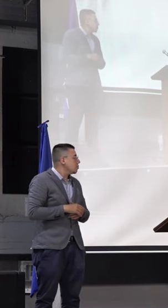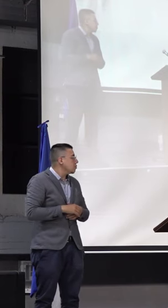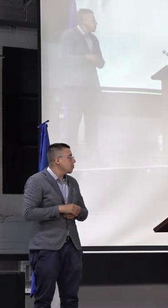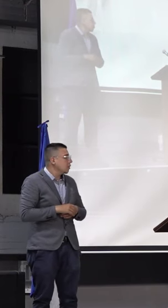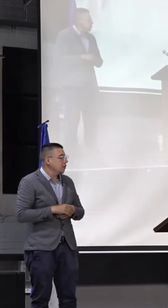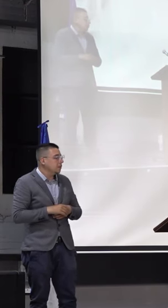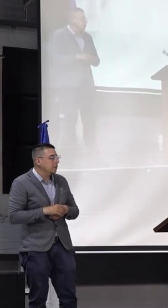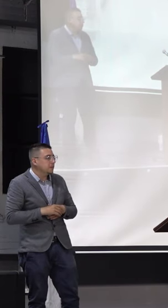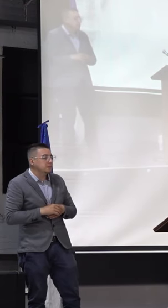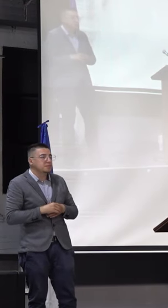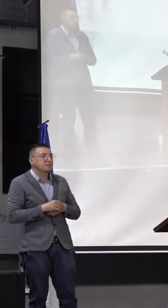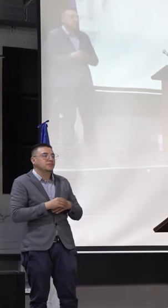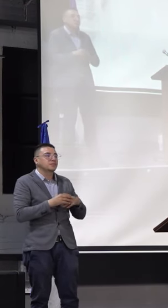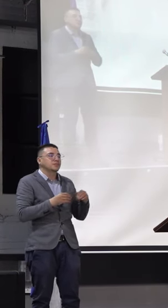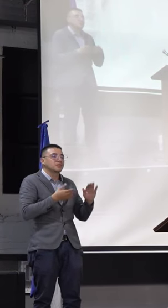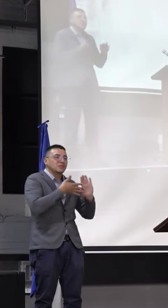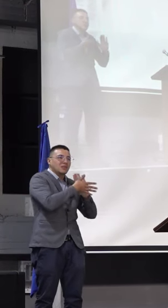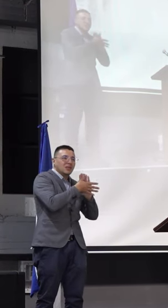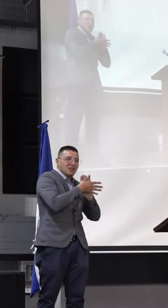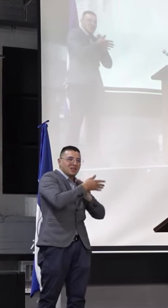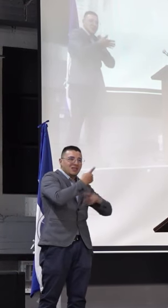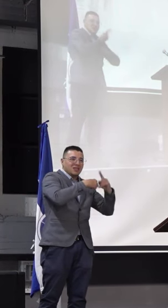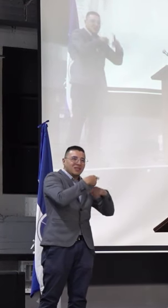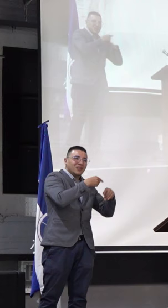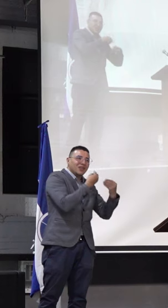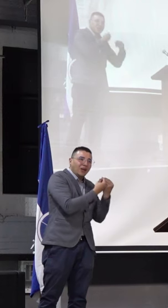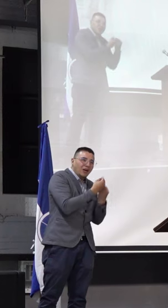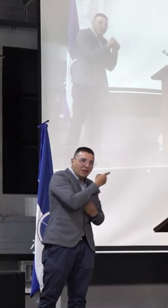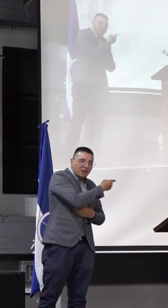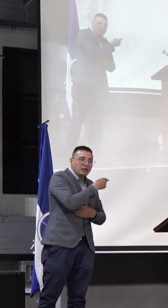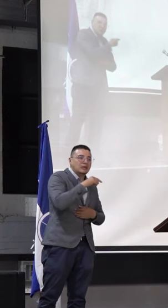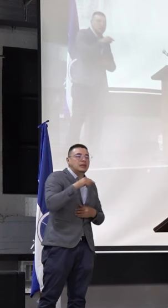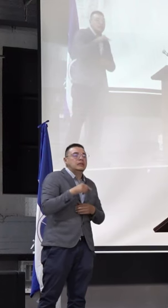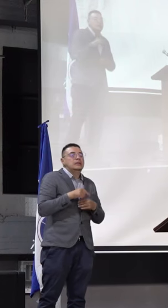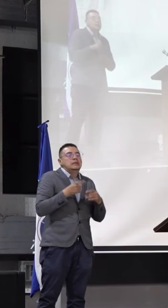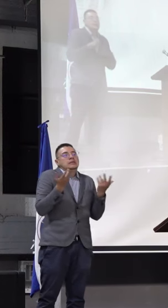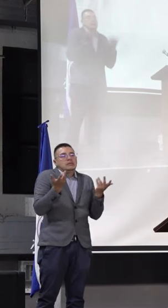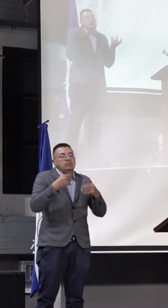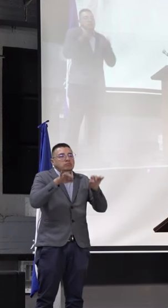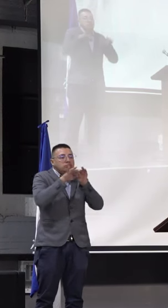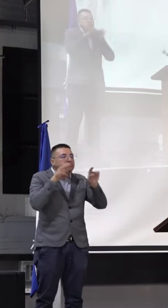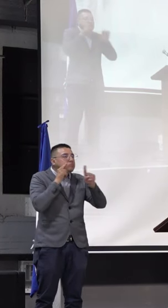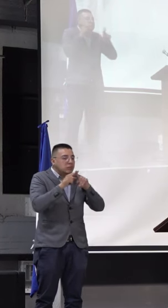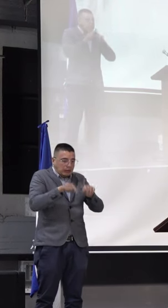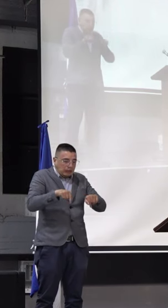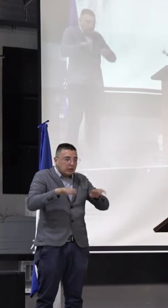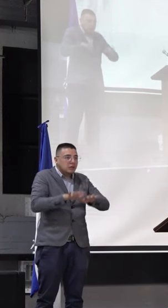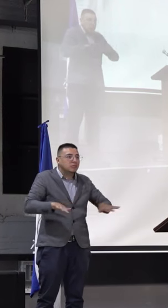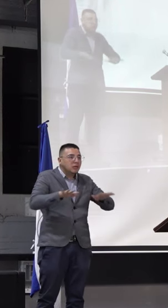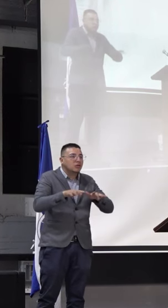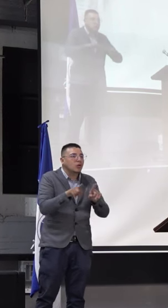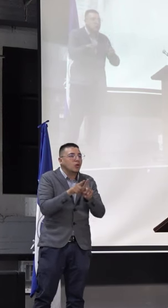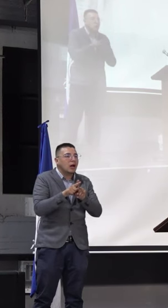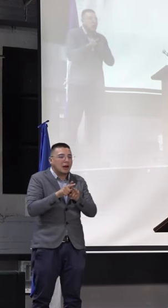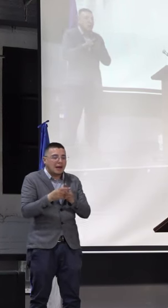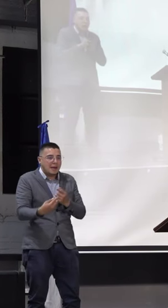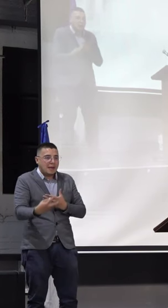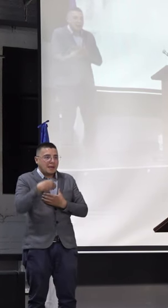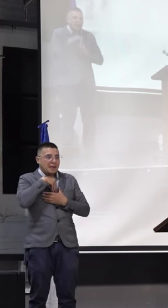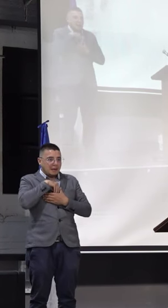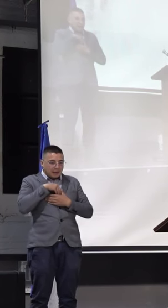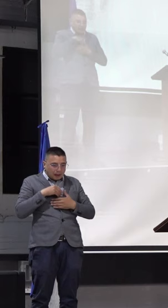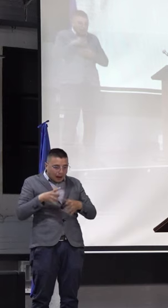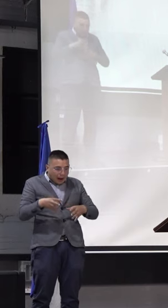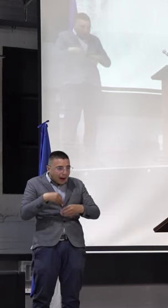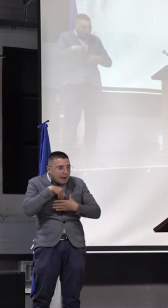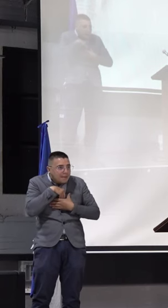Listo, acompañando con lo que dice el compañero Dairon, pues también tenemos un espacio de apropiación, o proponemos un espacio de